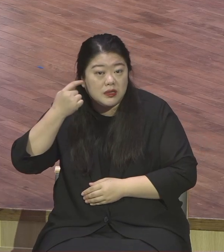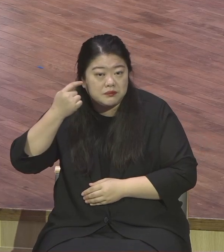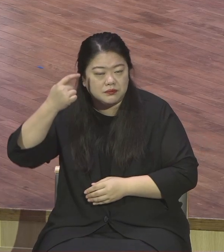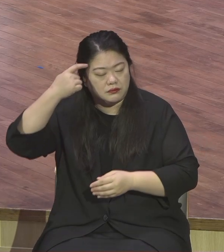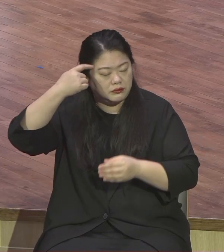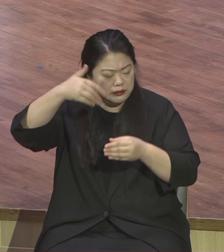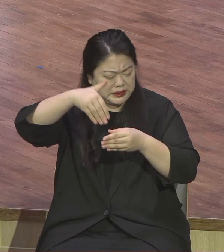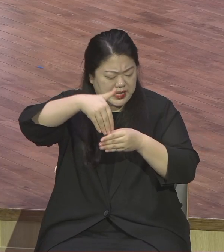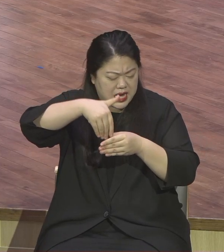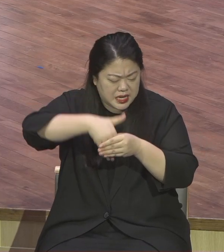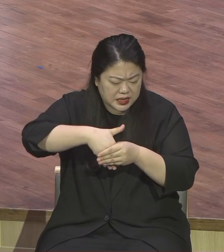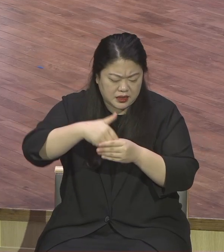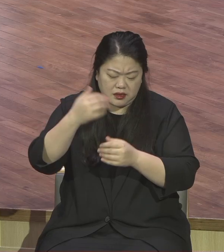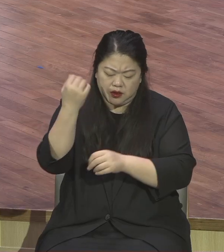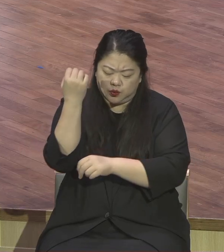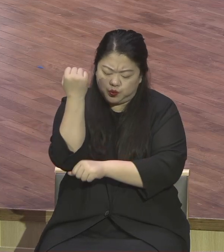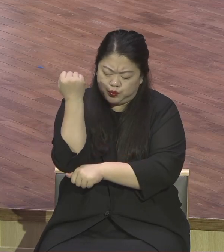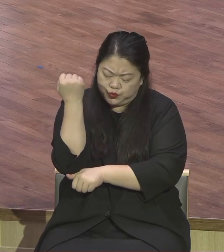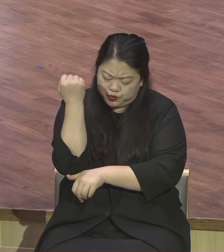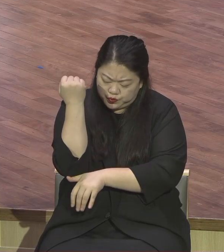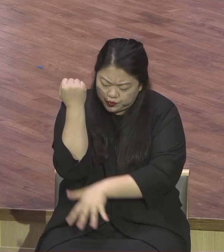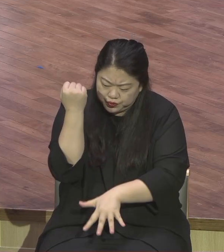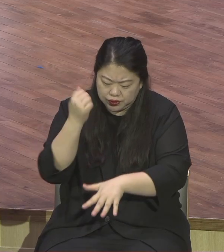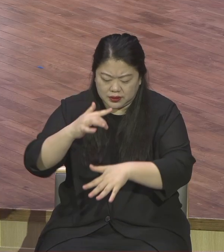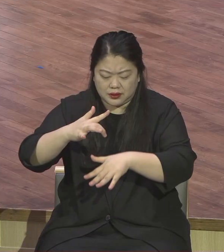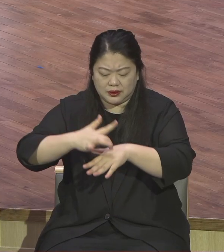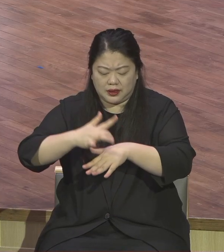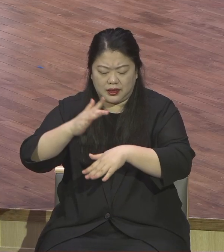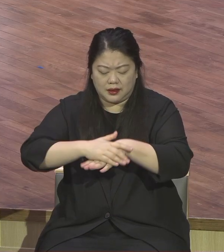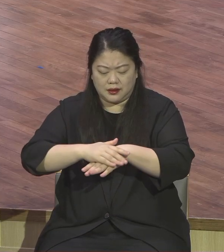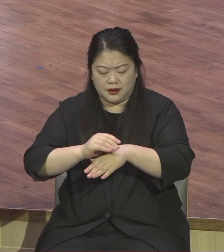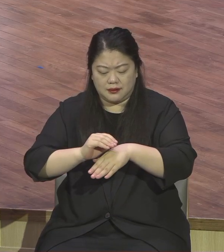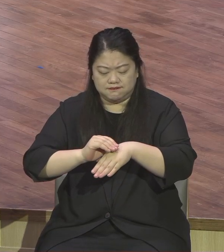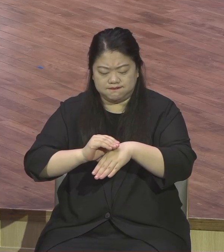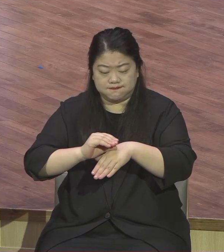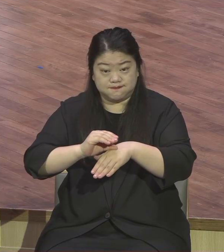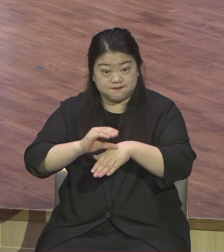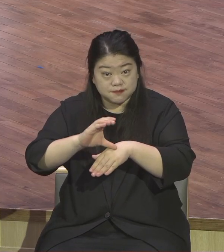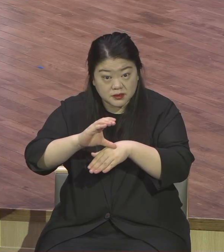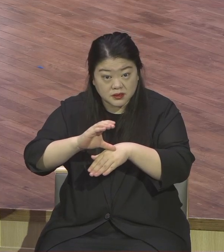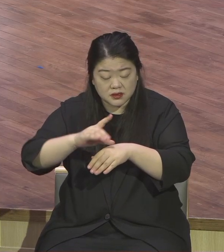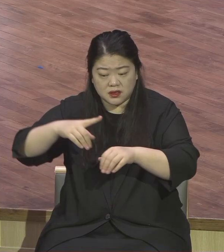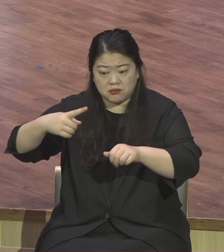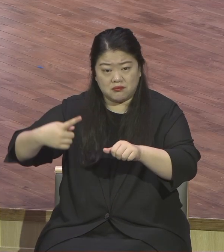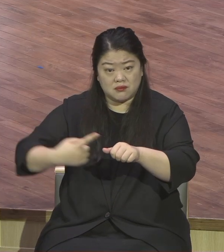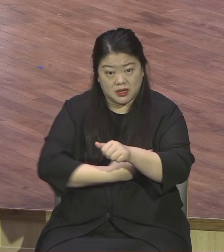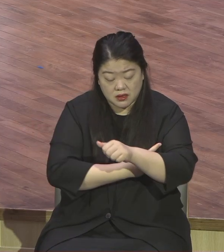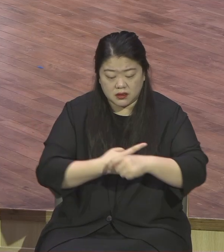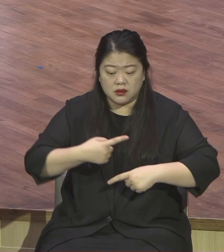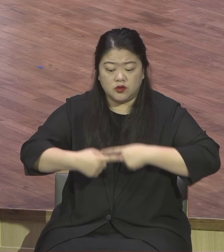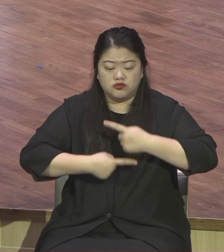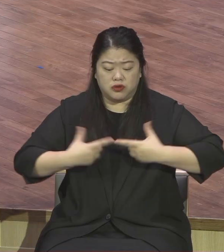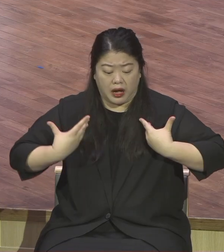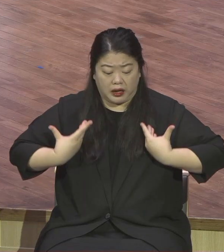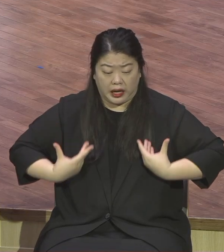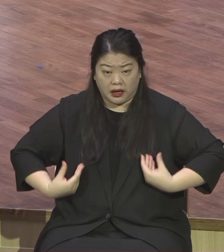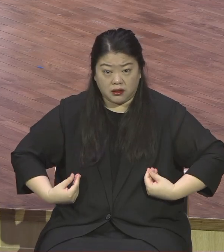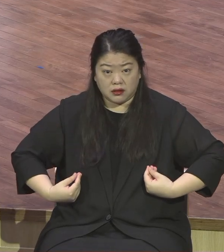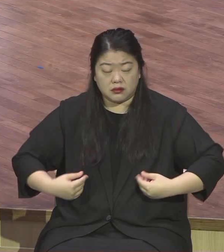좌절이, 좌절할 수밖에 없는 사건이 온다 할지라도